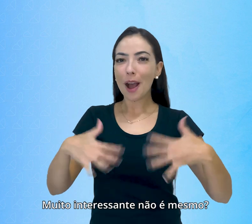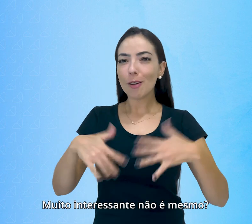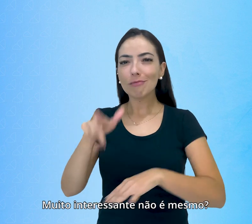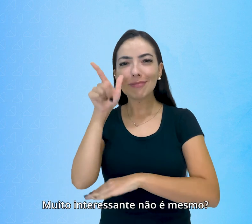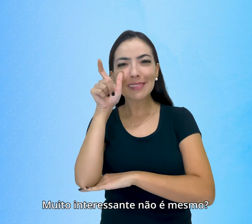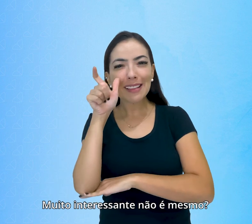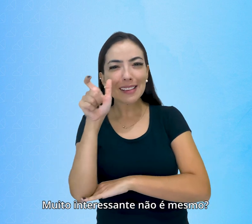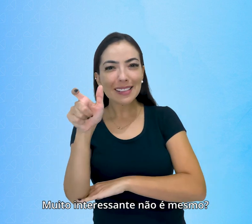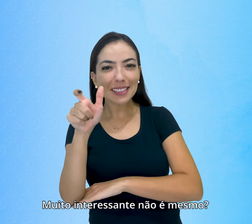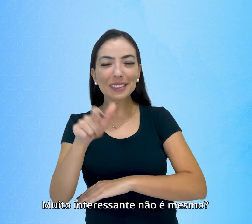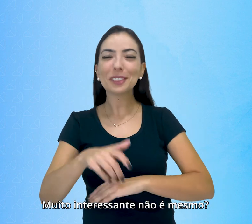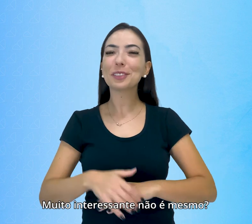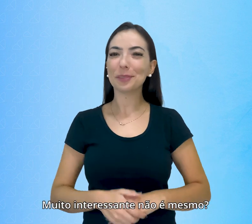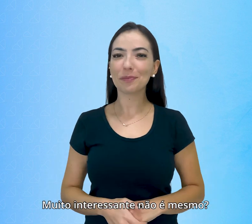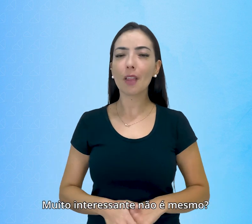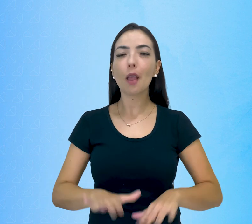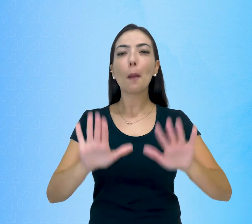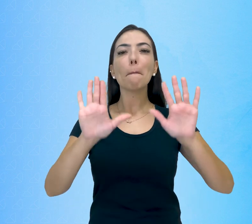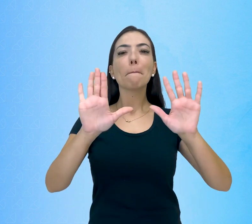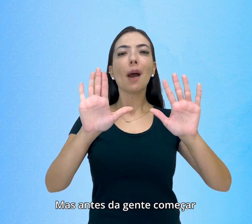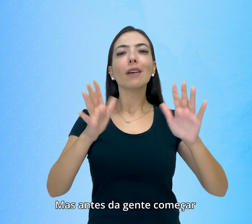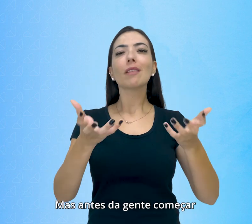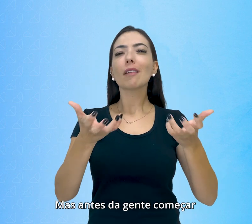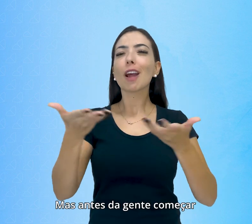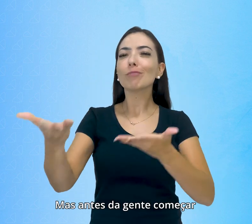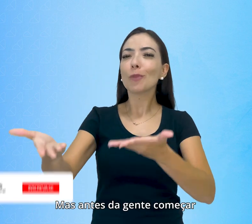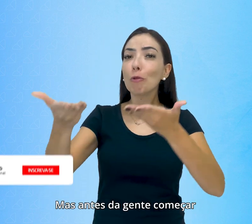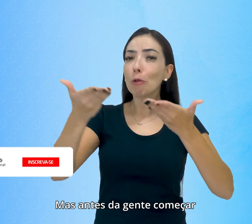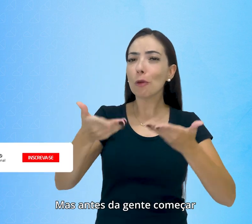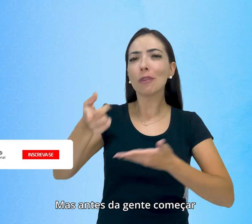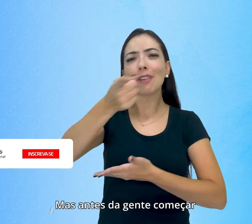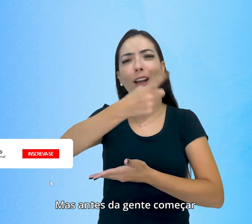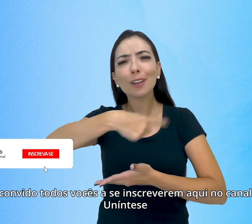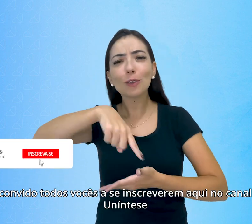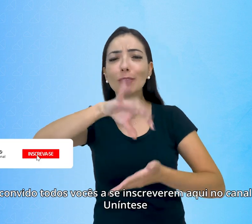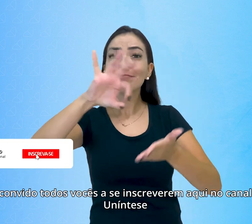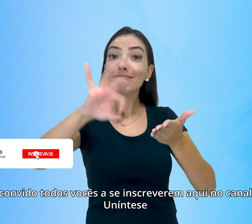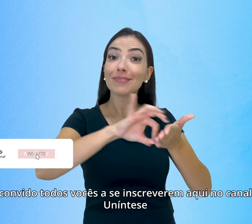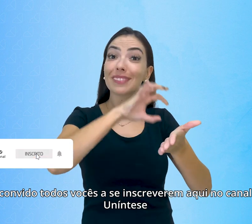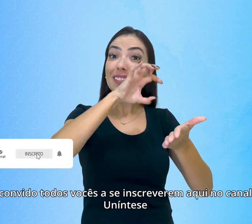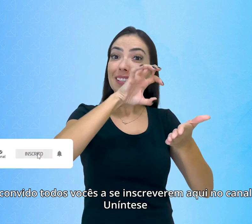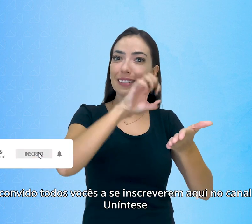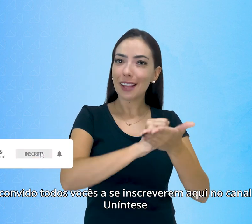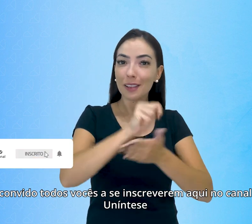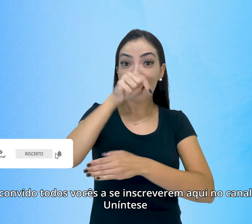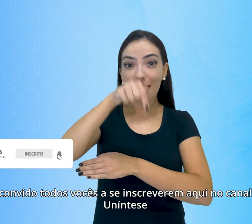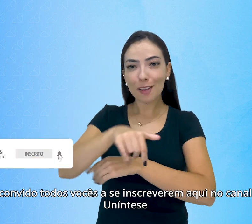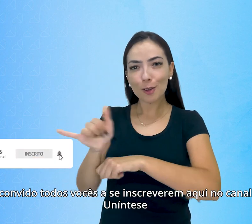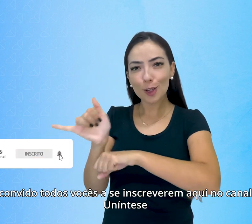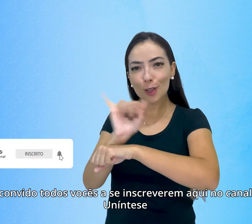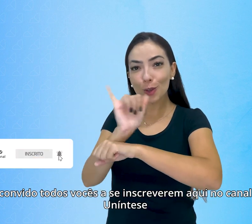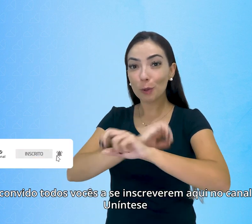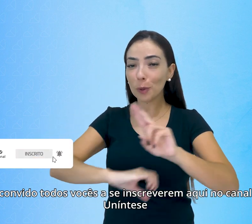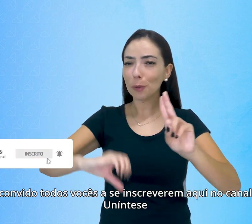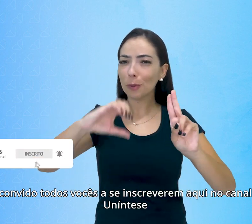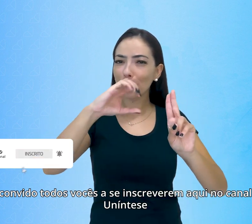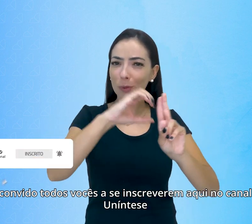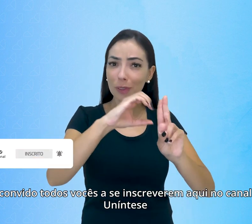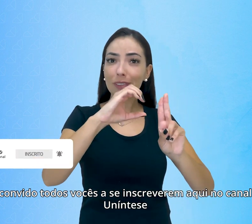Muito interessante, não é mesmo? Mas antes da gente começar, eu convido todos vocês a se inscreverem aqui no canal da